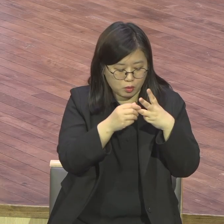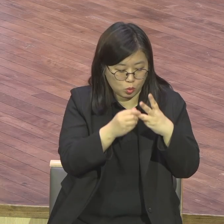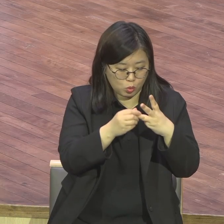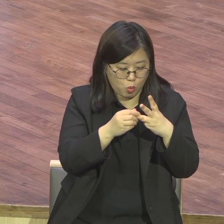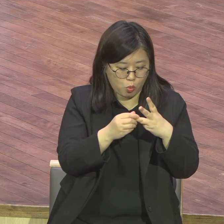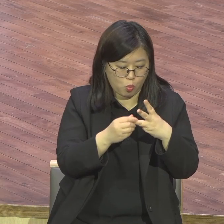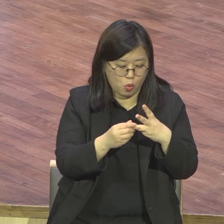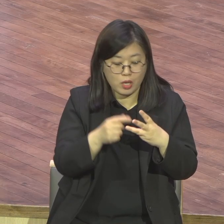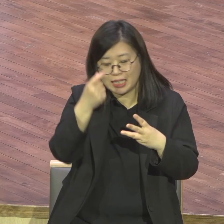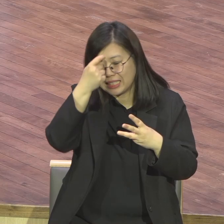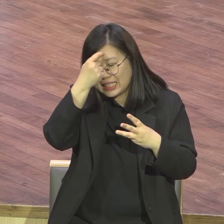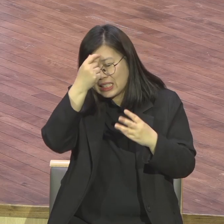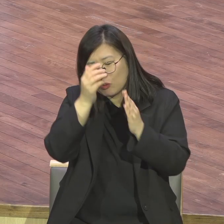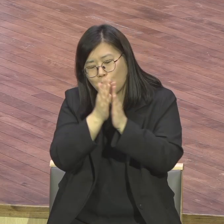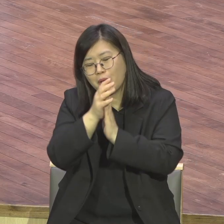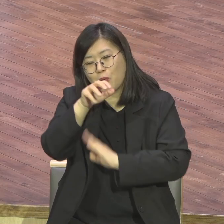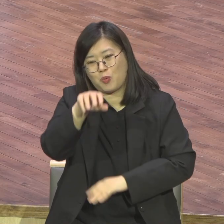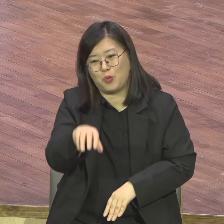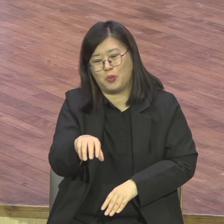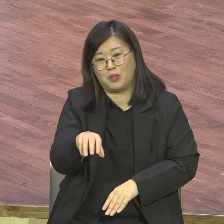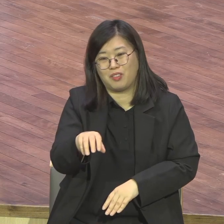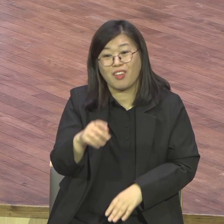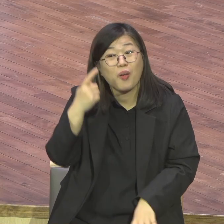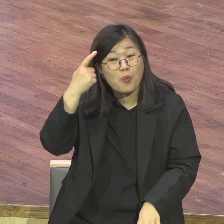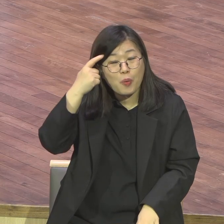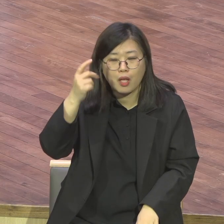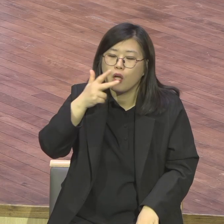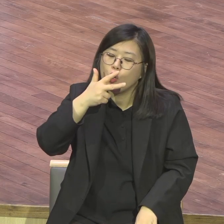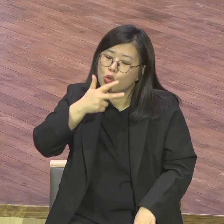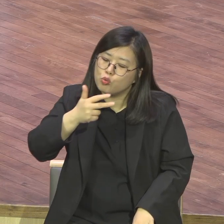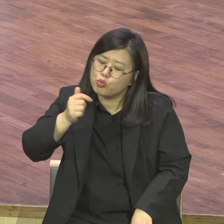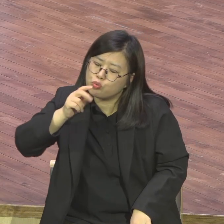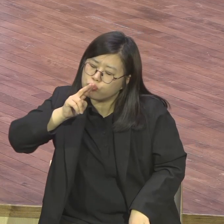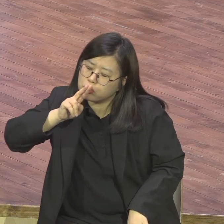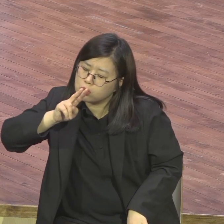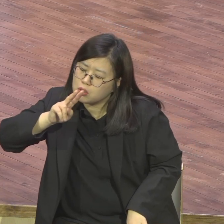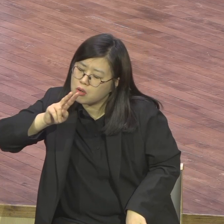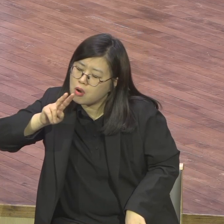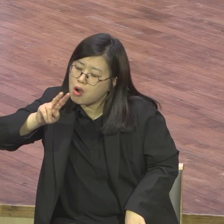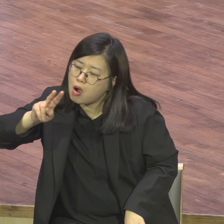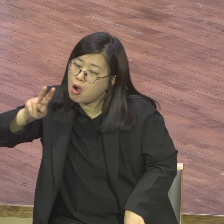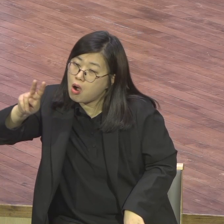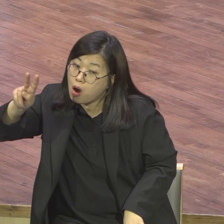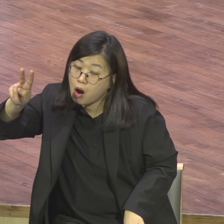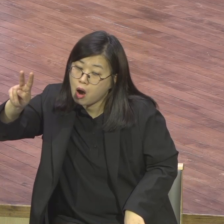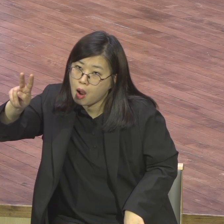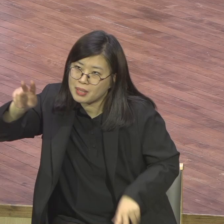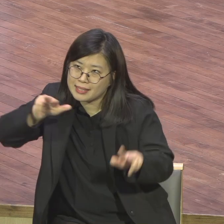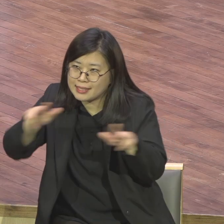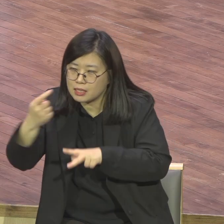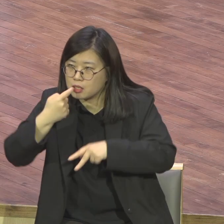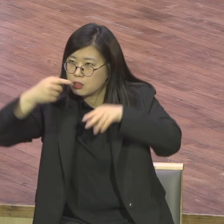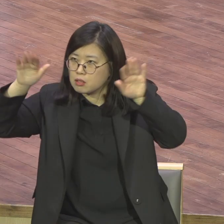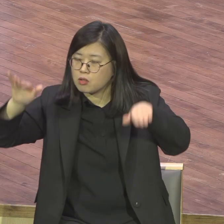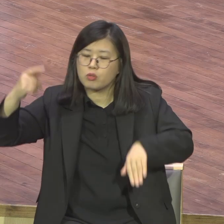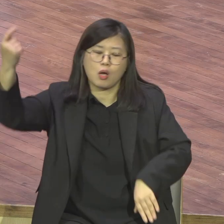하늘 보자가 움직입니다 하나님께서 우리 기도를 천사를 시켜가지고 응답하도록 전부